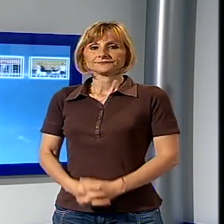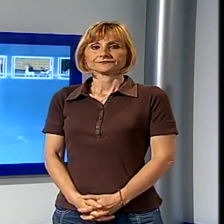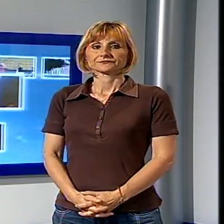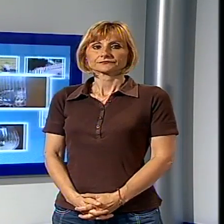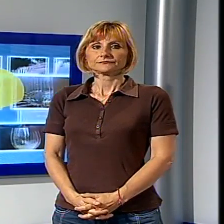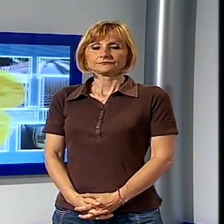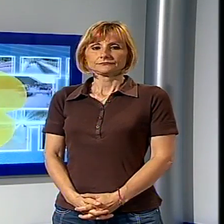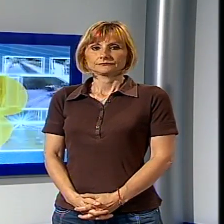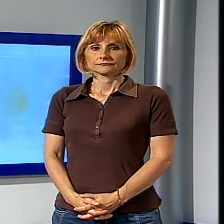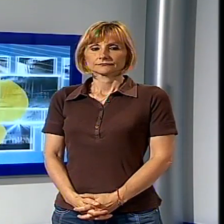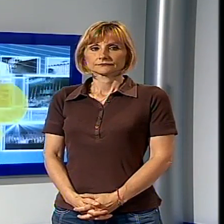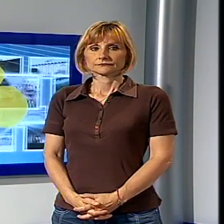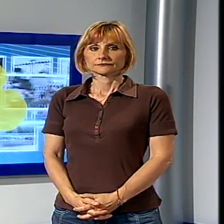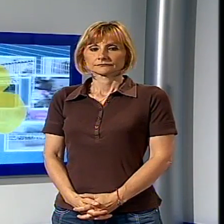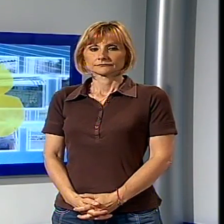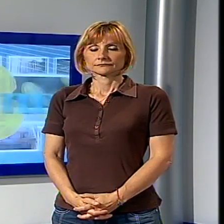Musica